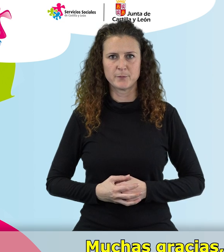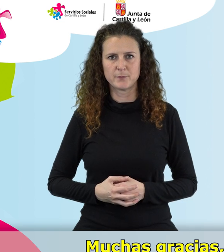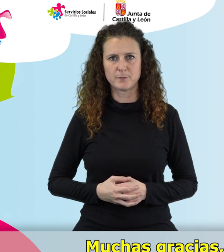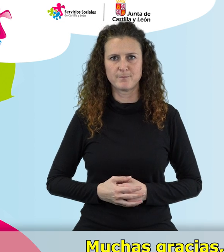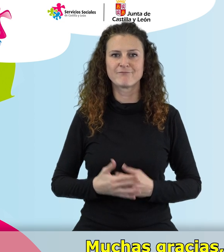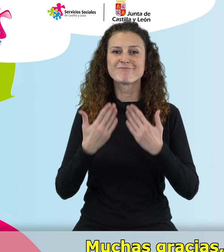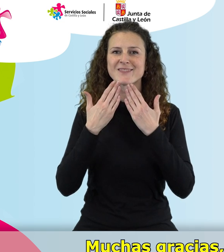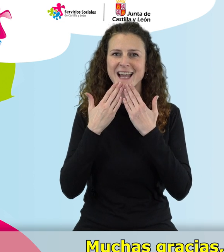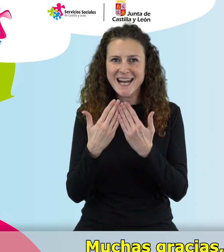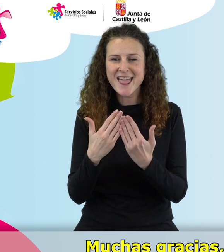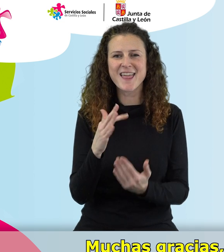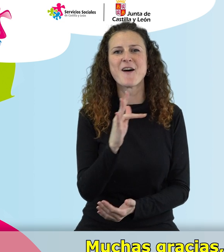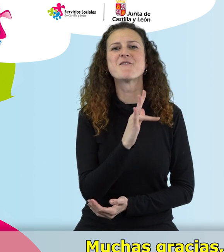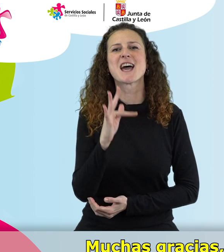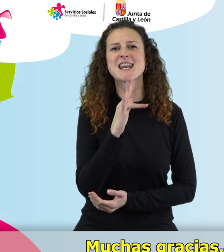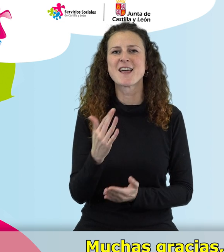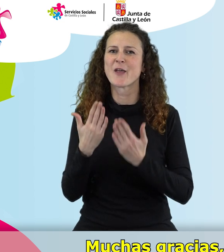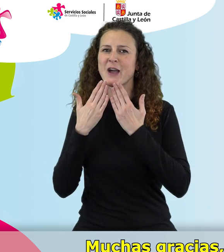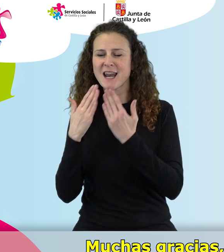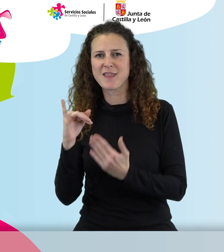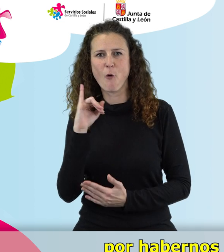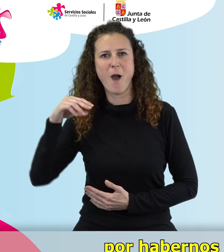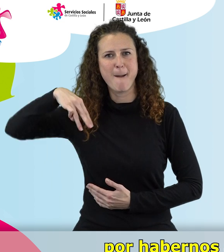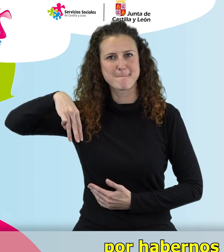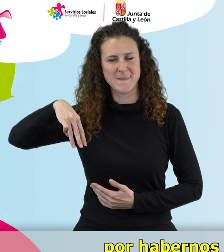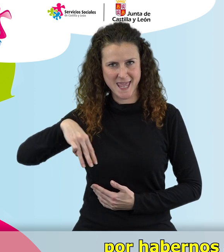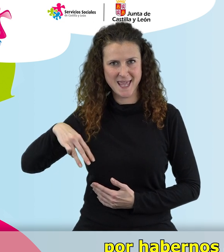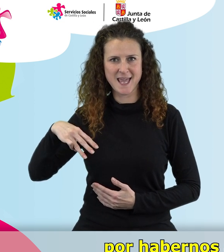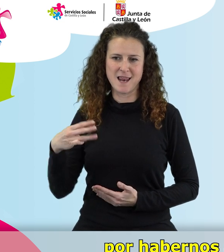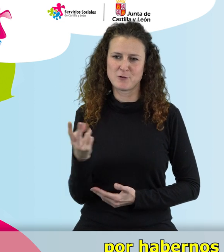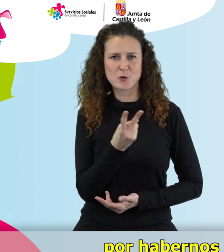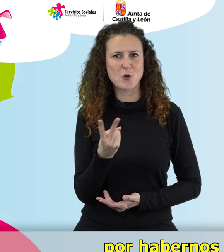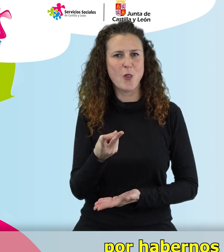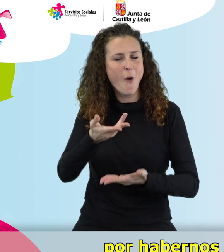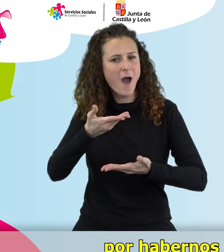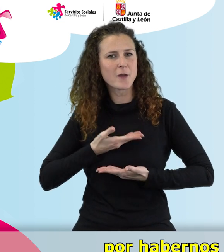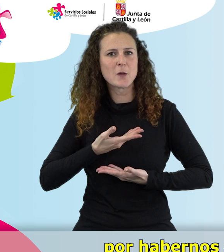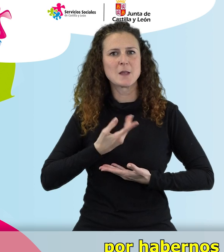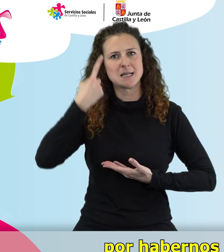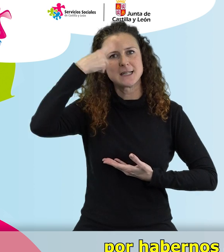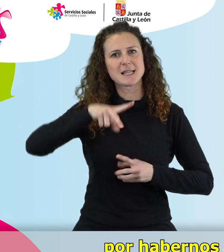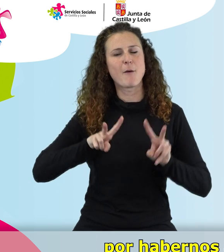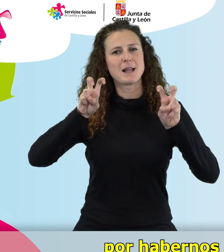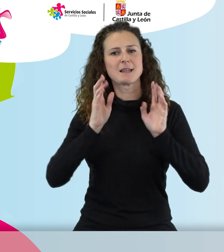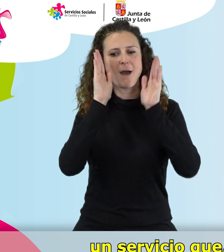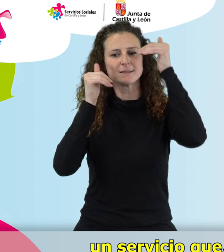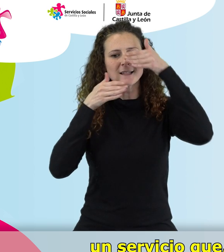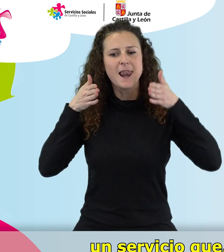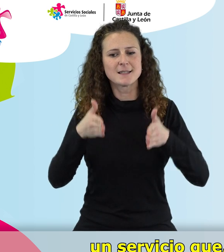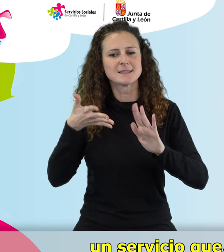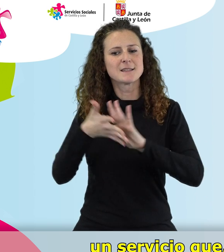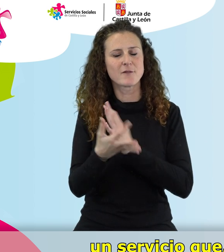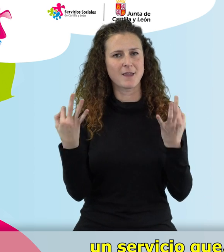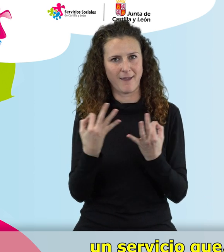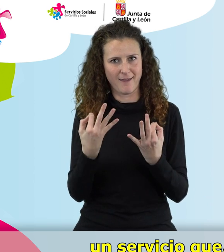Muchas gracias, Fernando, y muchas gracias, Juan Miguel, por habernos ayudado a conocer mejor la teleasistencia. Un